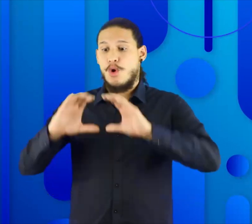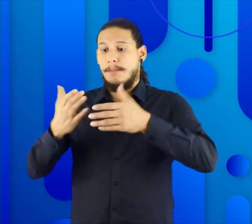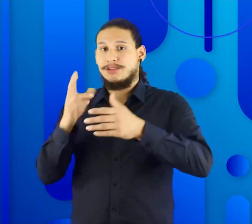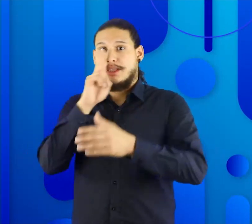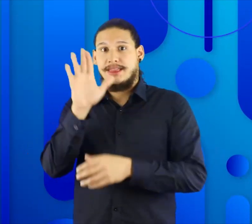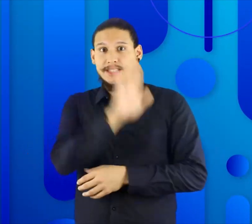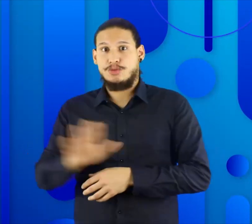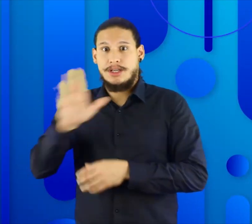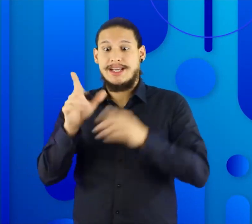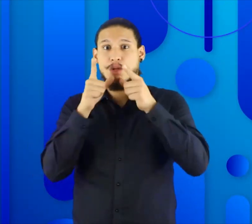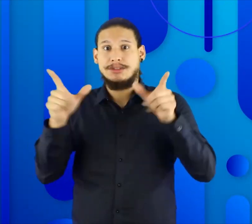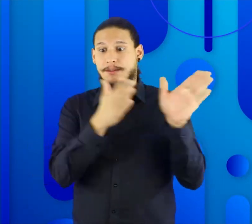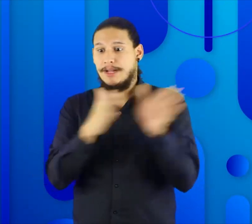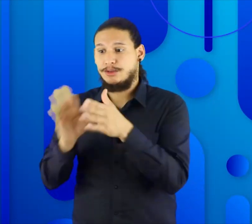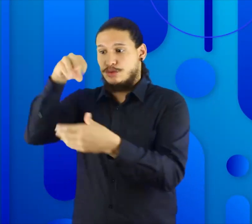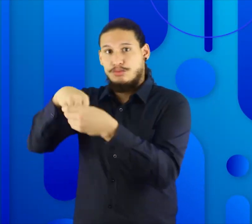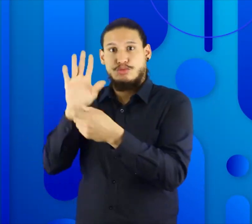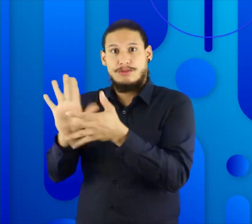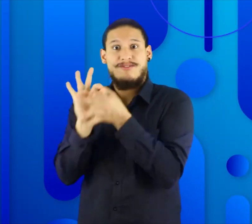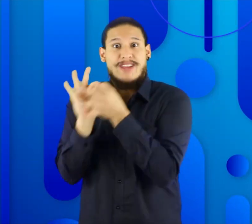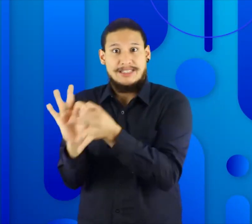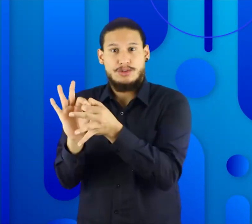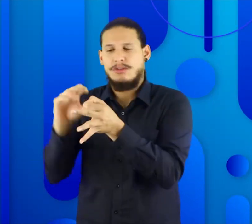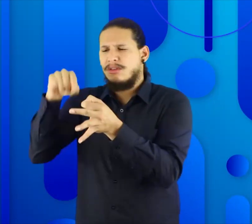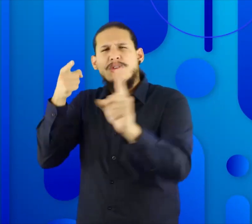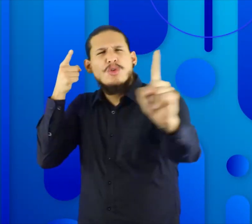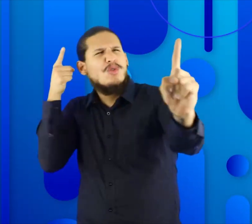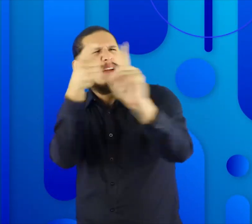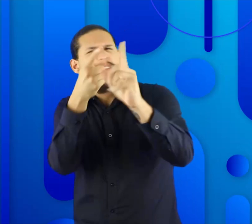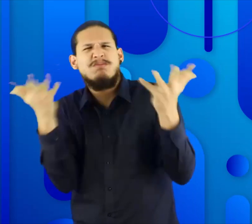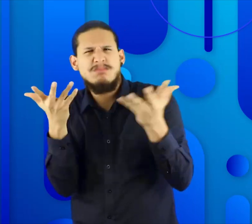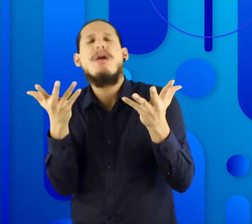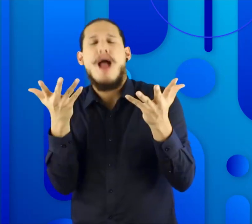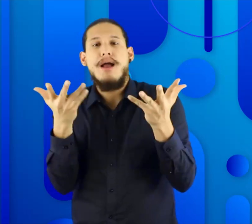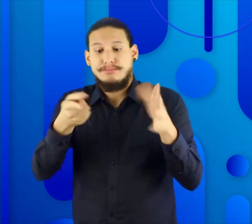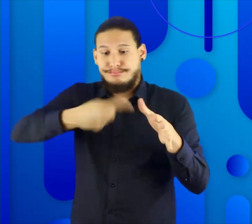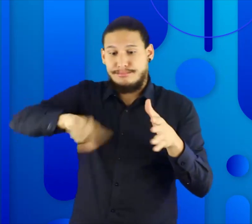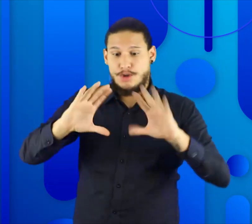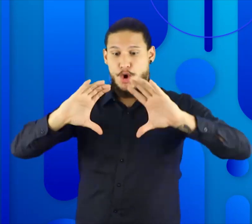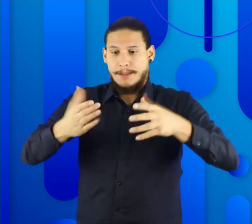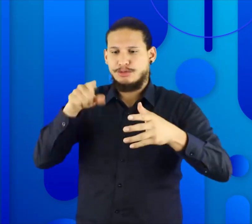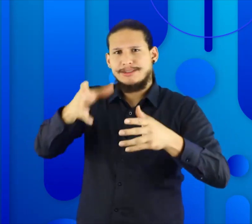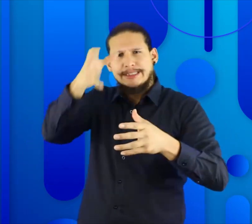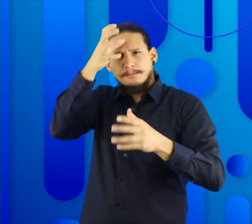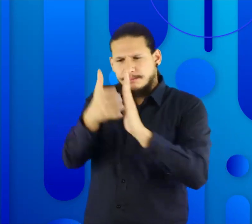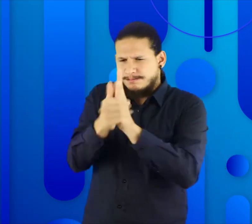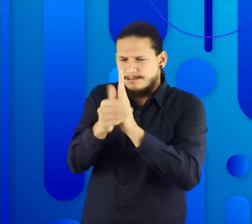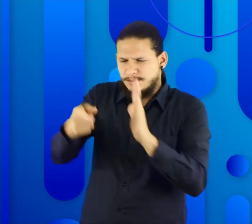La Comisión Nacional de Planeación Lingüística de la Lengua de Señas Colombiana de FENASCOL tiene como objetivo dar línea técnica desde